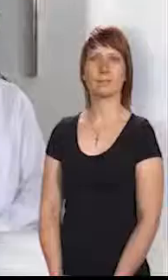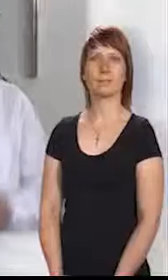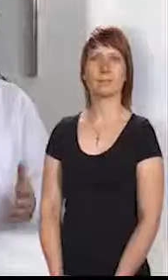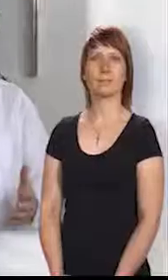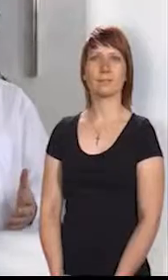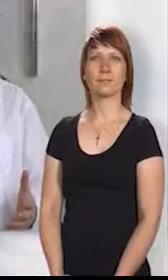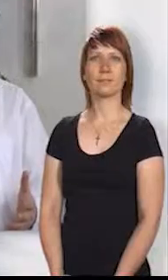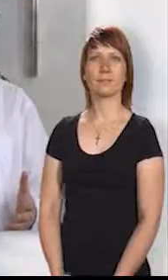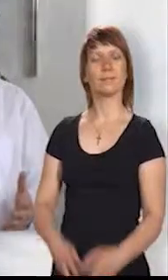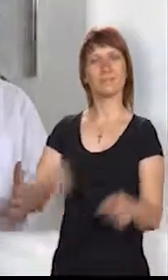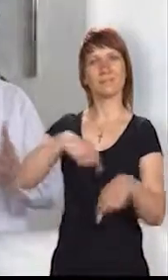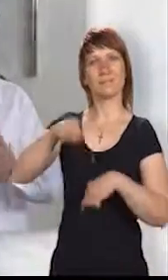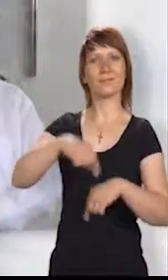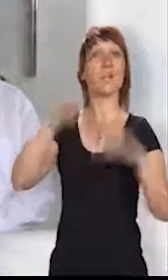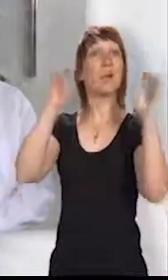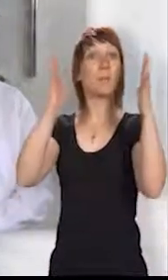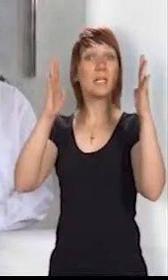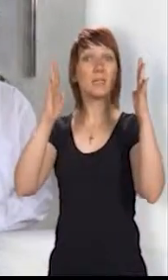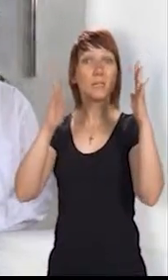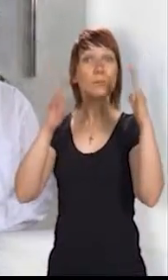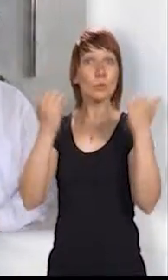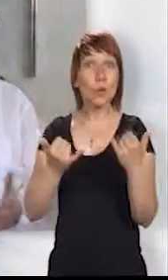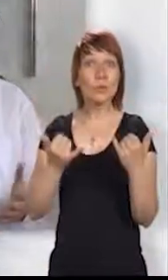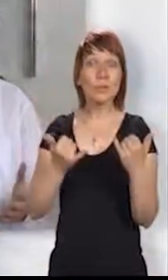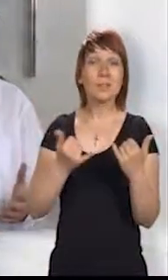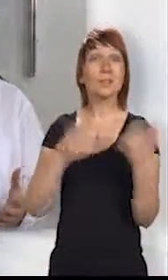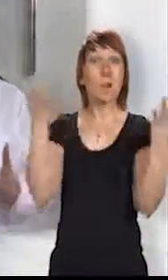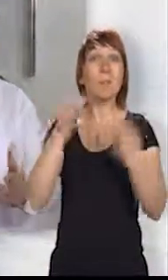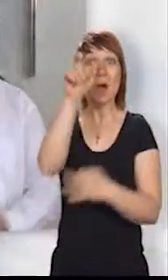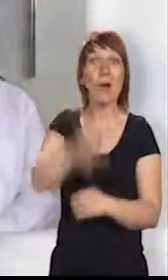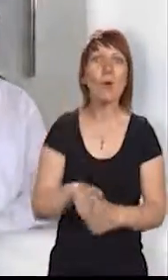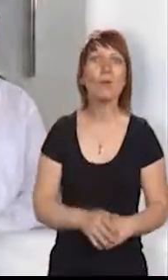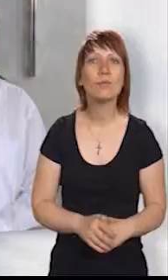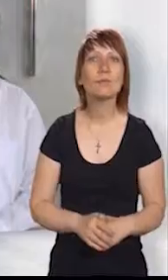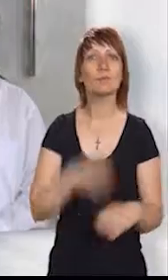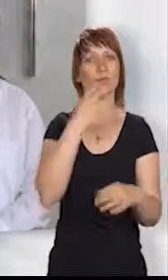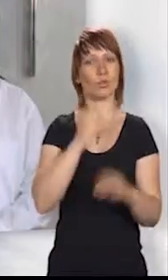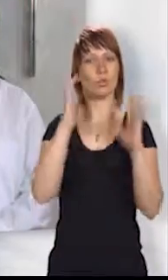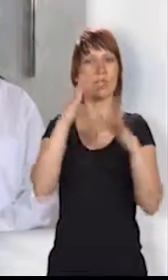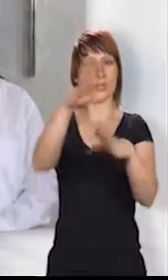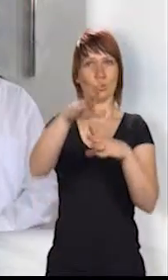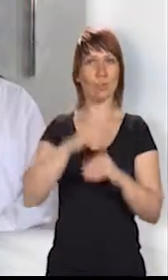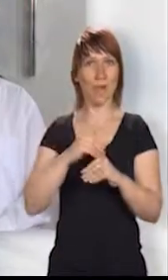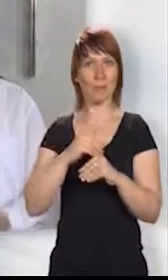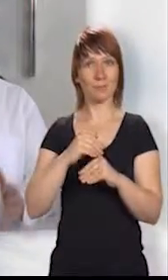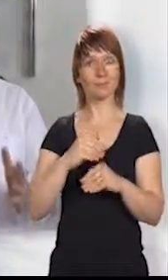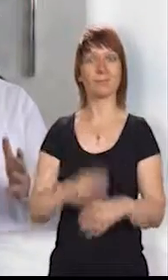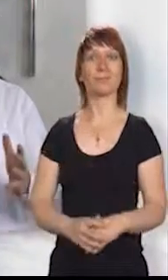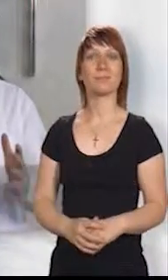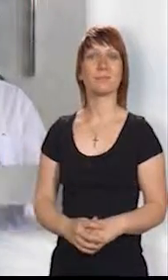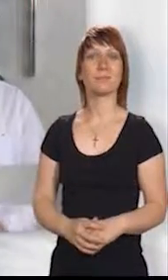Für diese Predigt brauche ich sie. Ich möchte sie gerne mit Ihnen gemeinsam halten. Dazu möchte ich Ihnen gerne